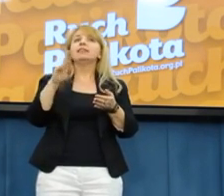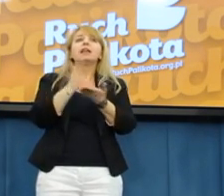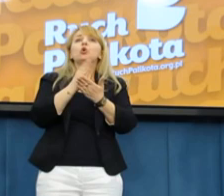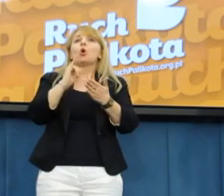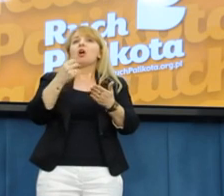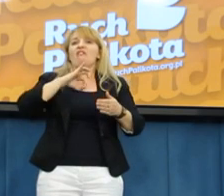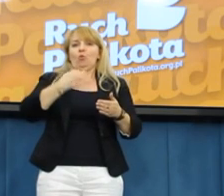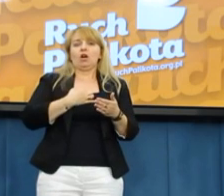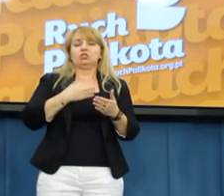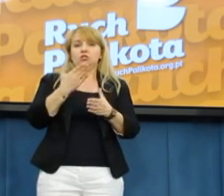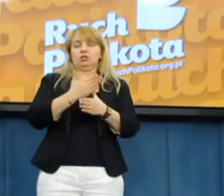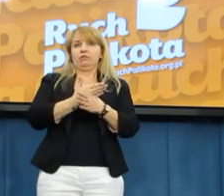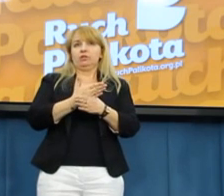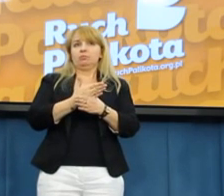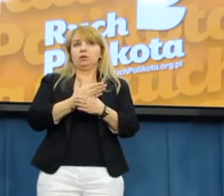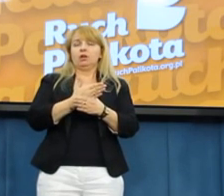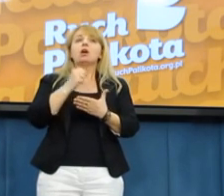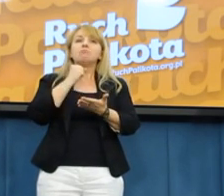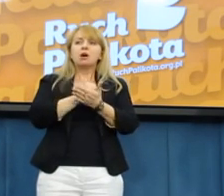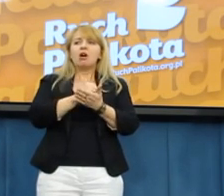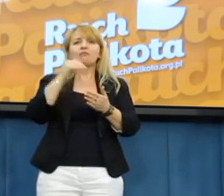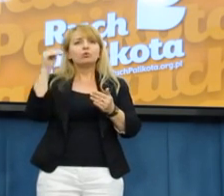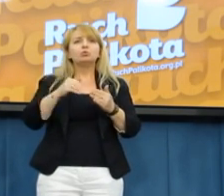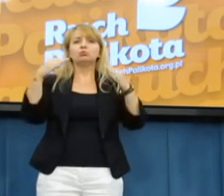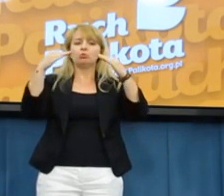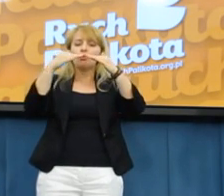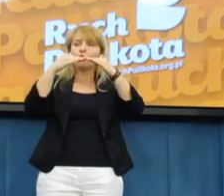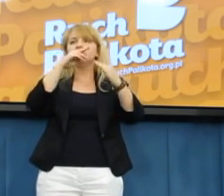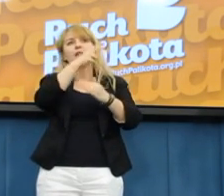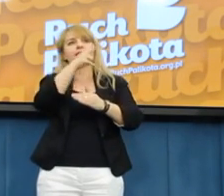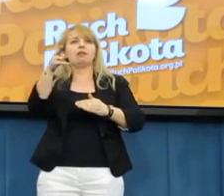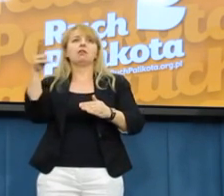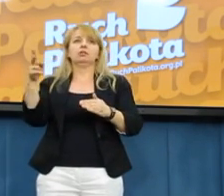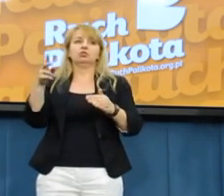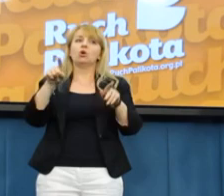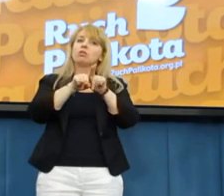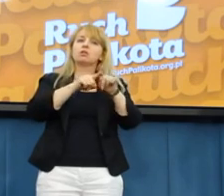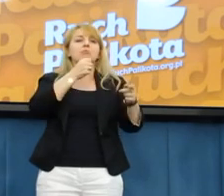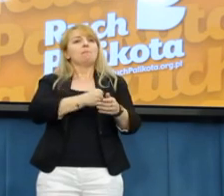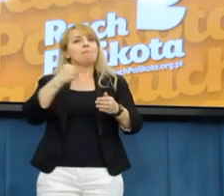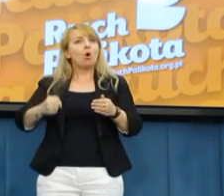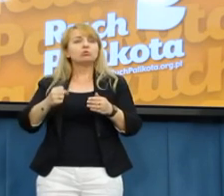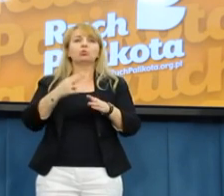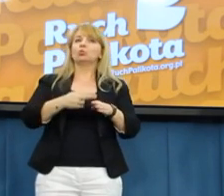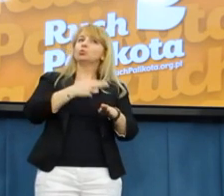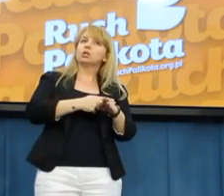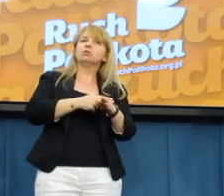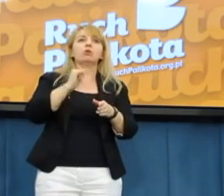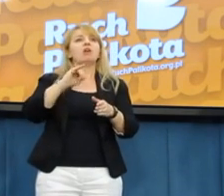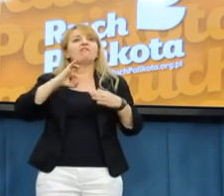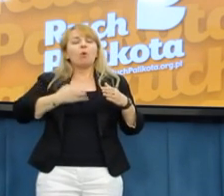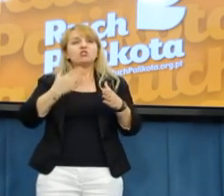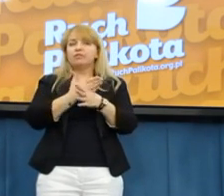Prawo, proszę Państwa, musi być równe. Zarówno dla posłów, urzędników, przedsiębiorców i zwykłych